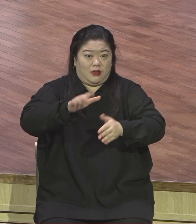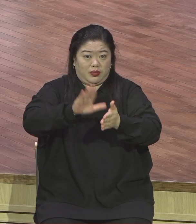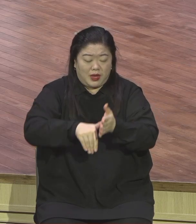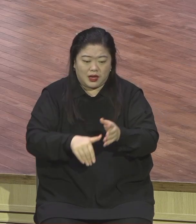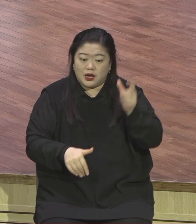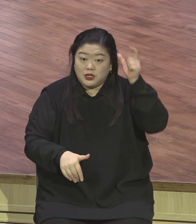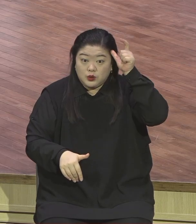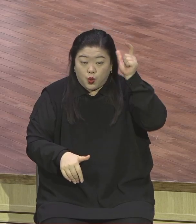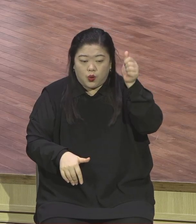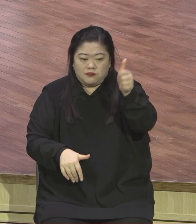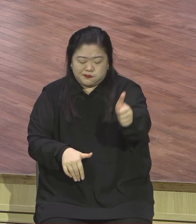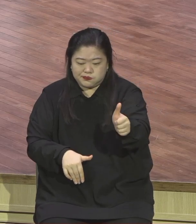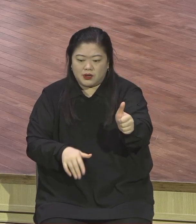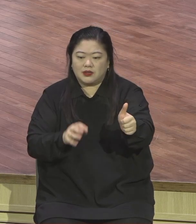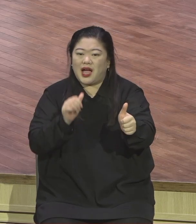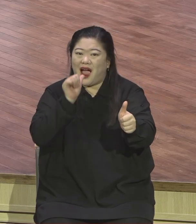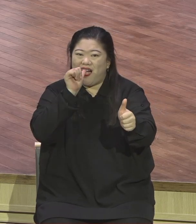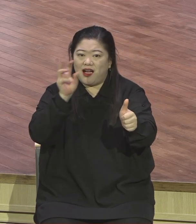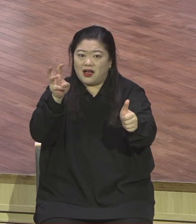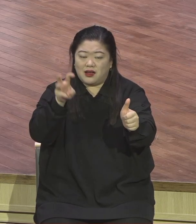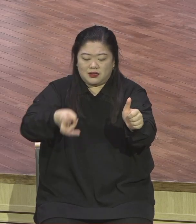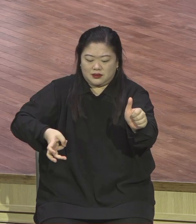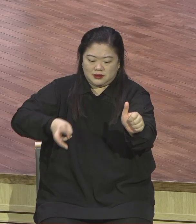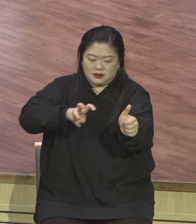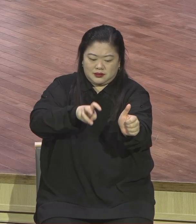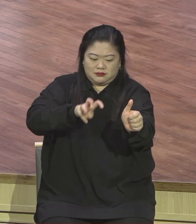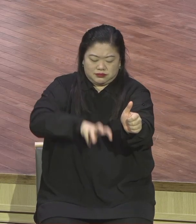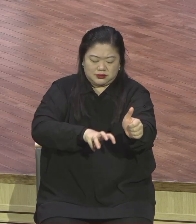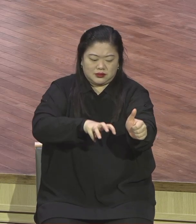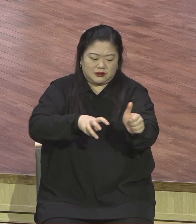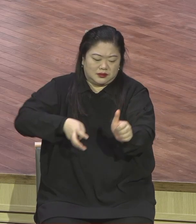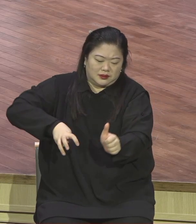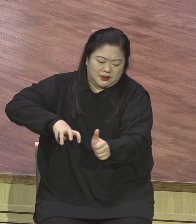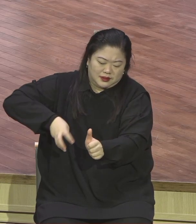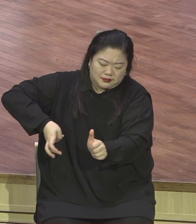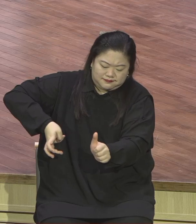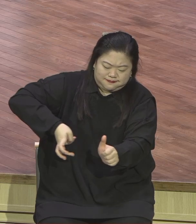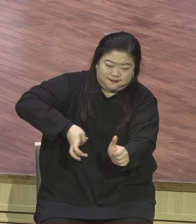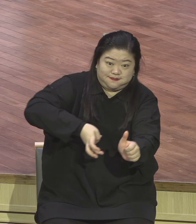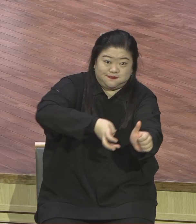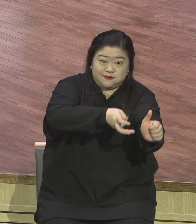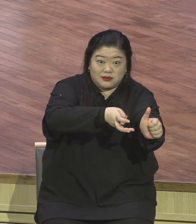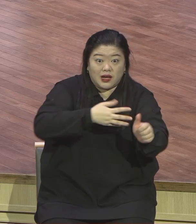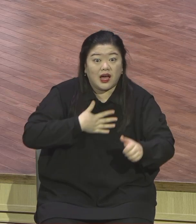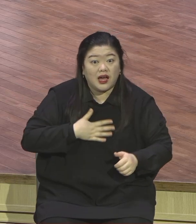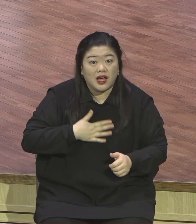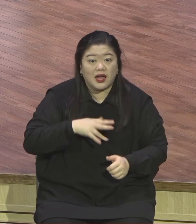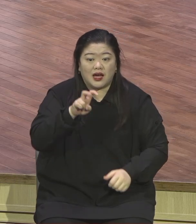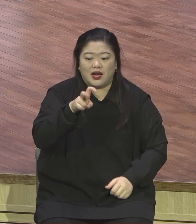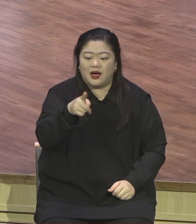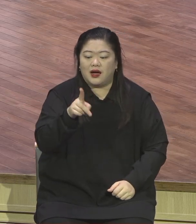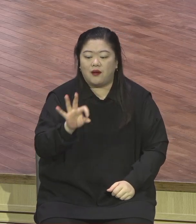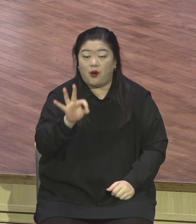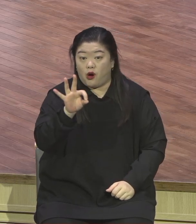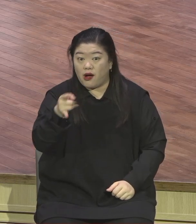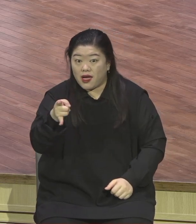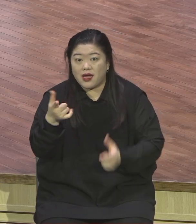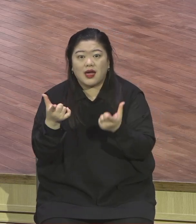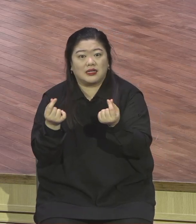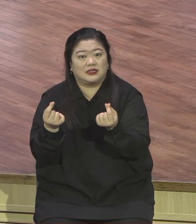유대인들은 13세가 되면요 그때부터 13세가 되면 하나님을 알 수 있는 나이다.